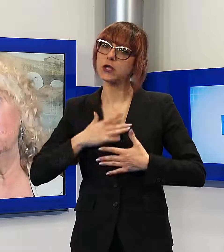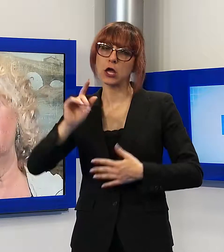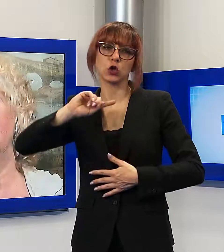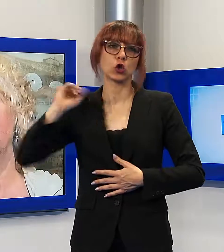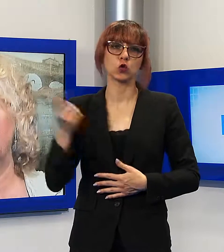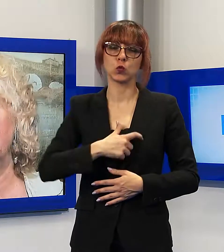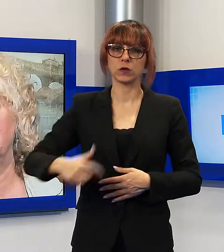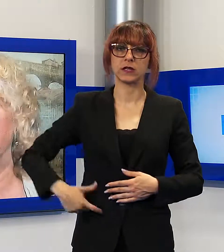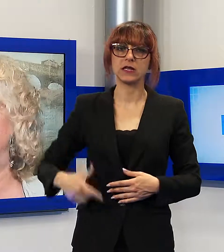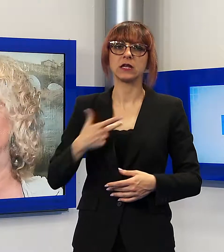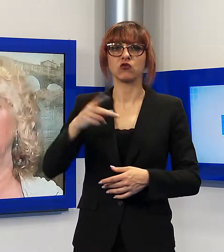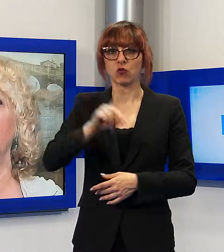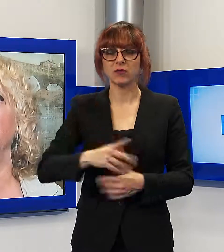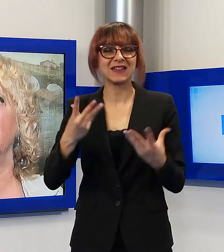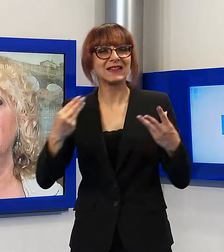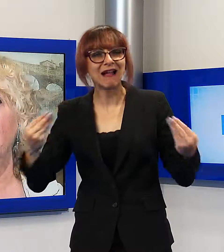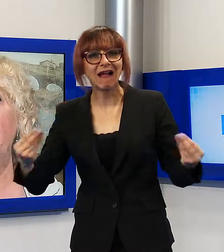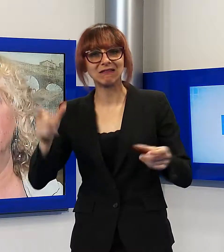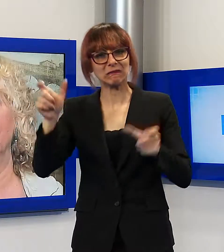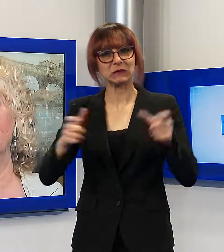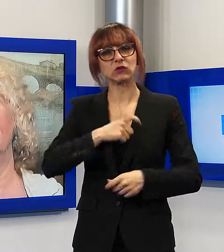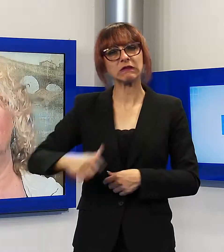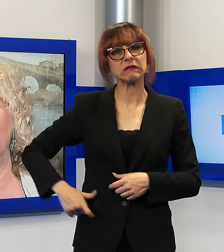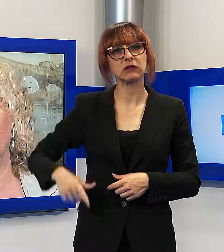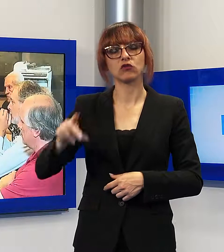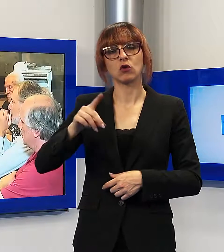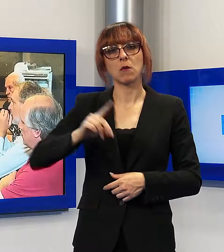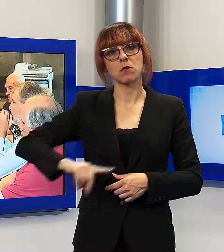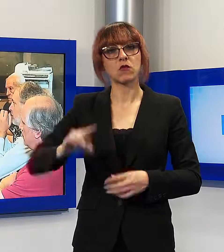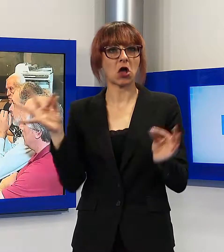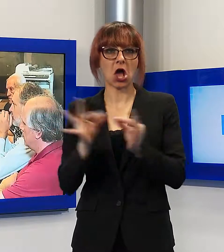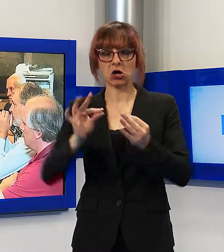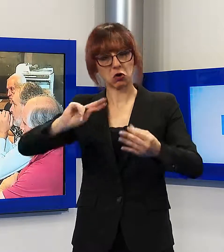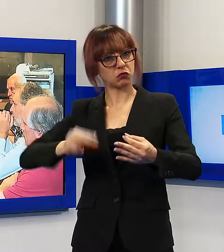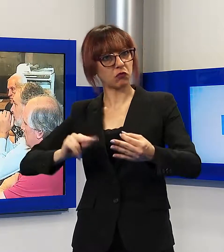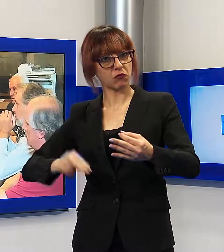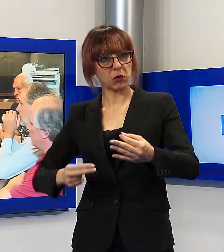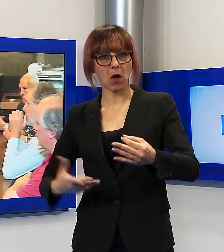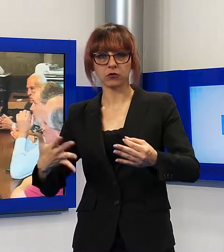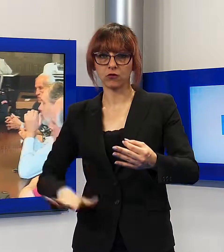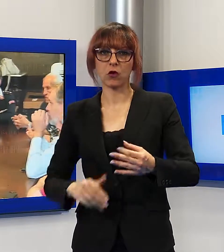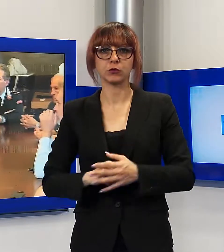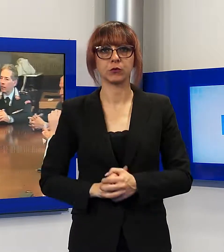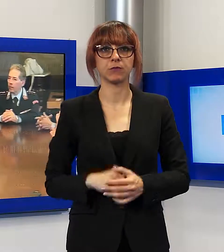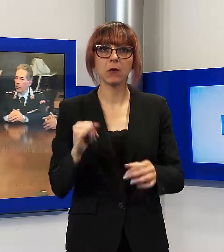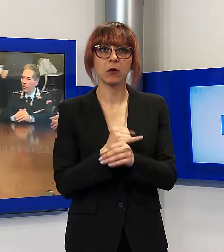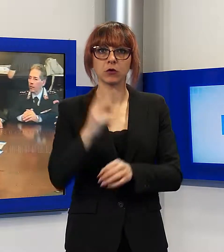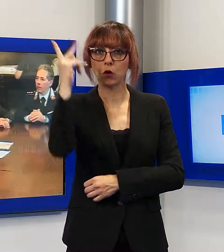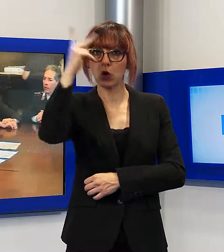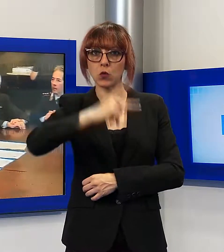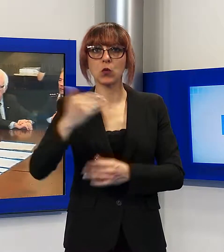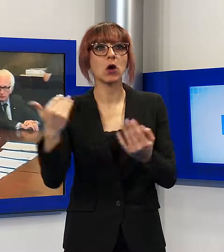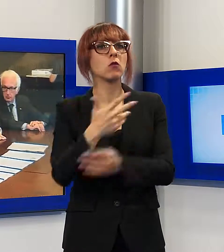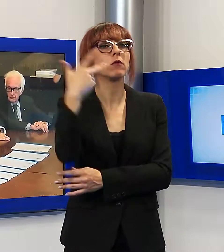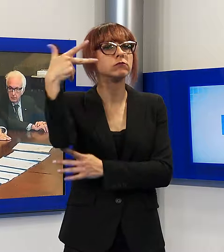sindaci della provincia, moltissimi sindaci della provincia, abbiano aderito a questi protocolli. In particolare per quanto riguarda Lucca, le